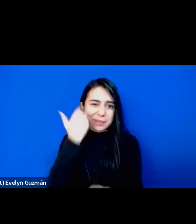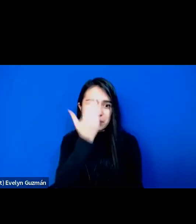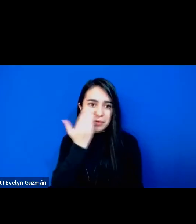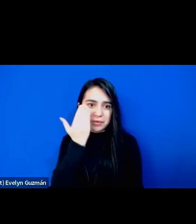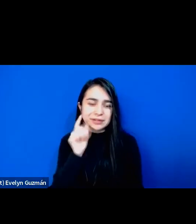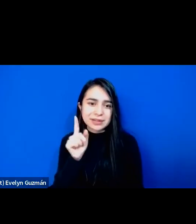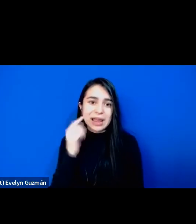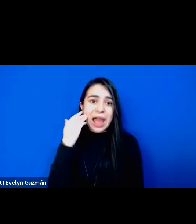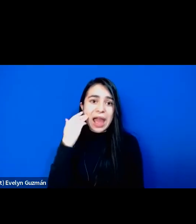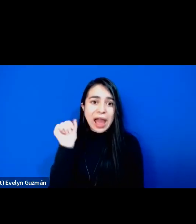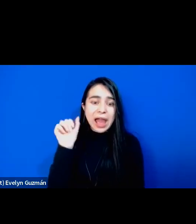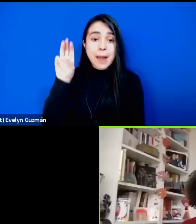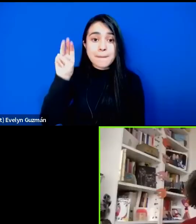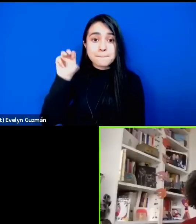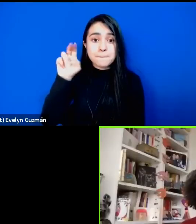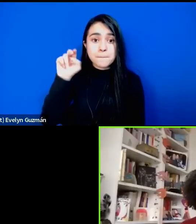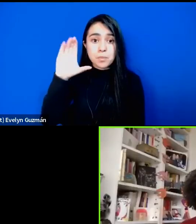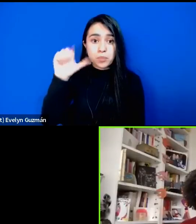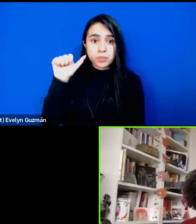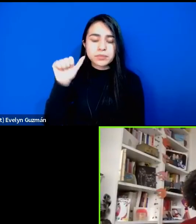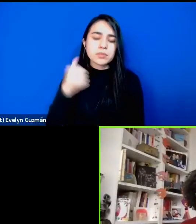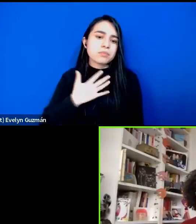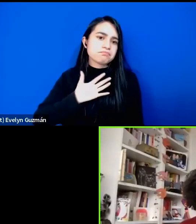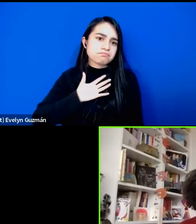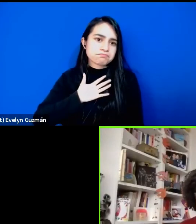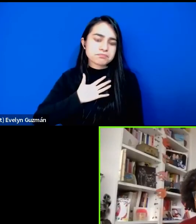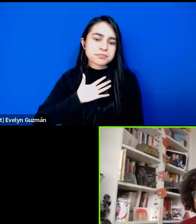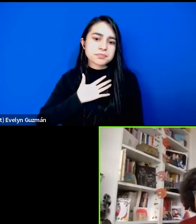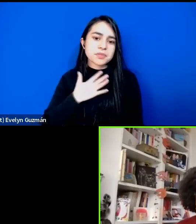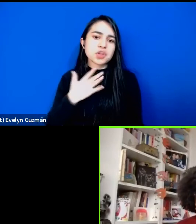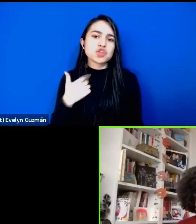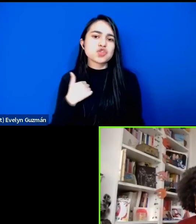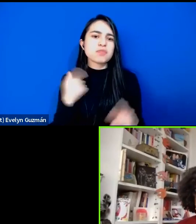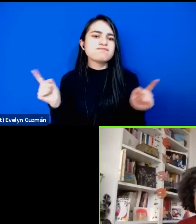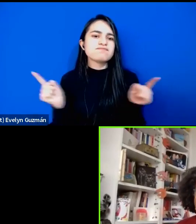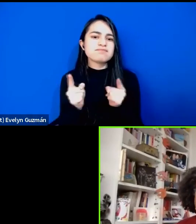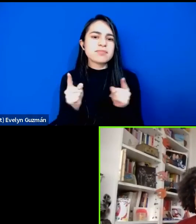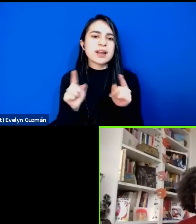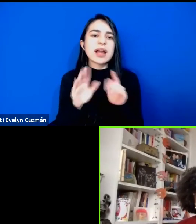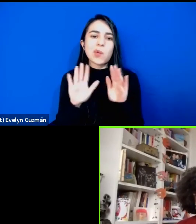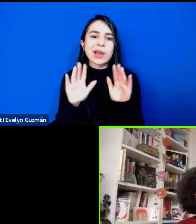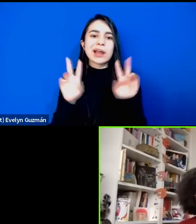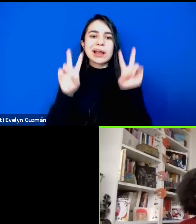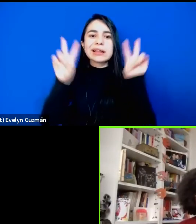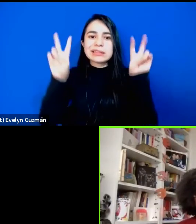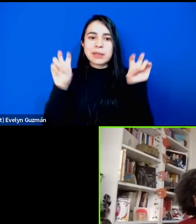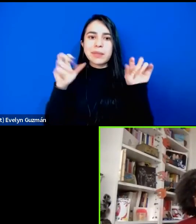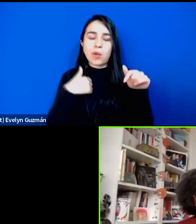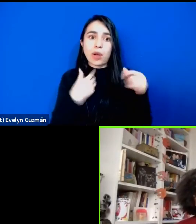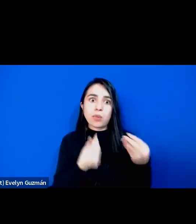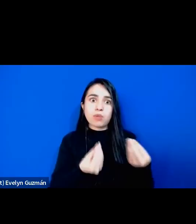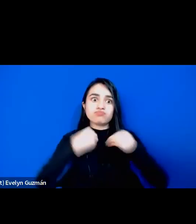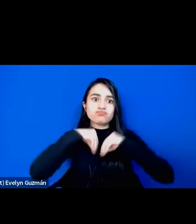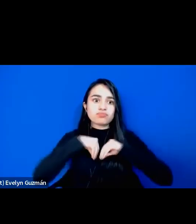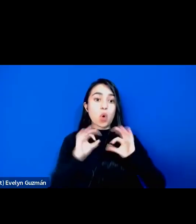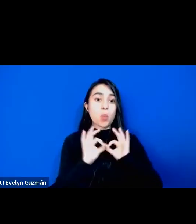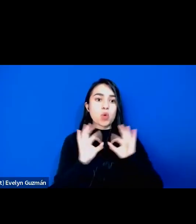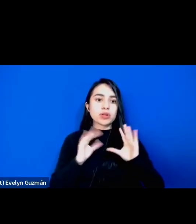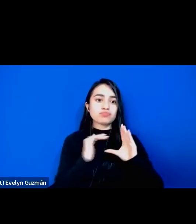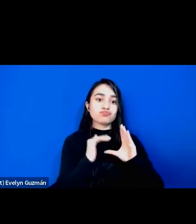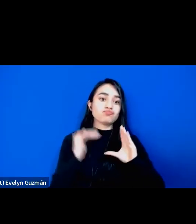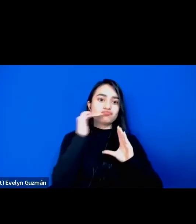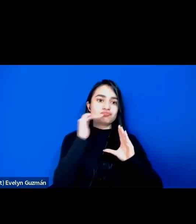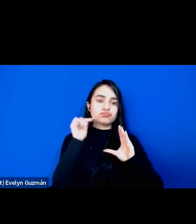Yo quería nada más decir algo sobre esta noción de privilegio. O sea,